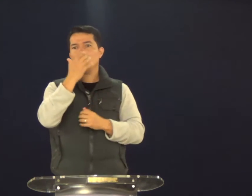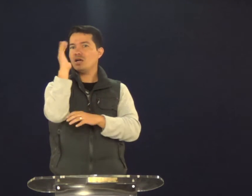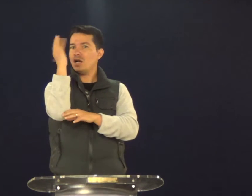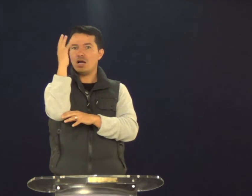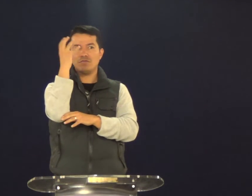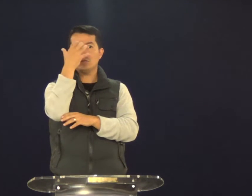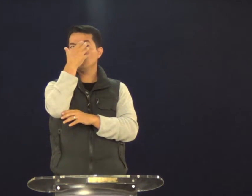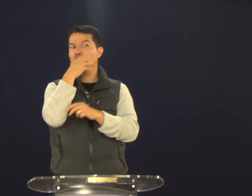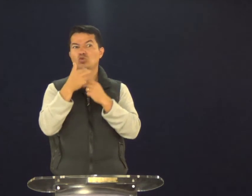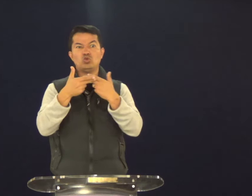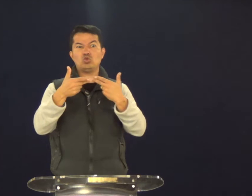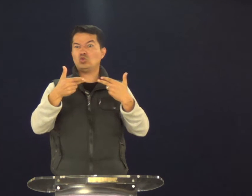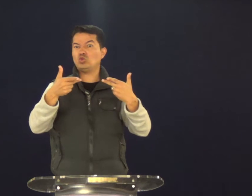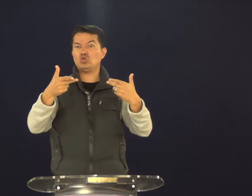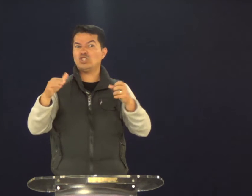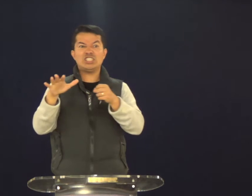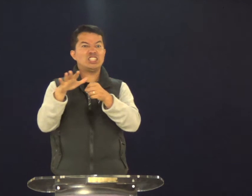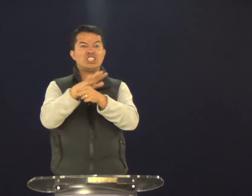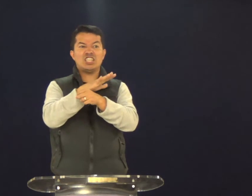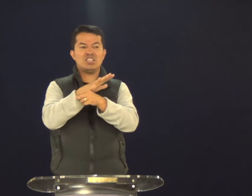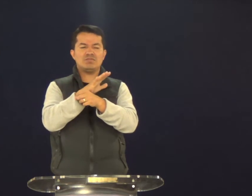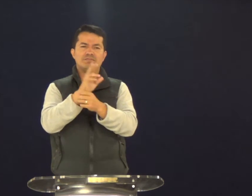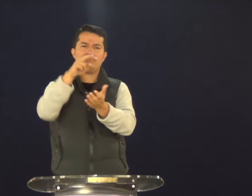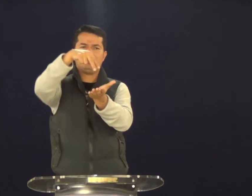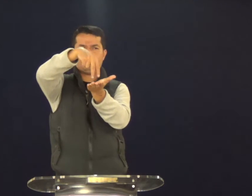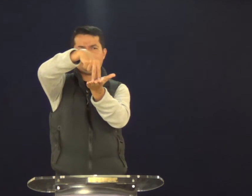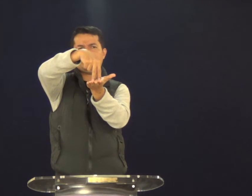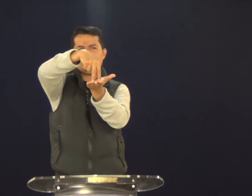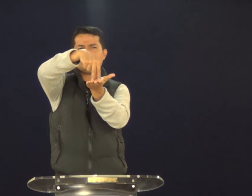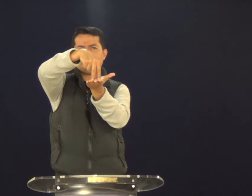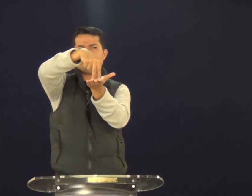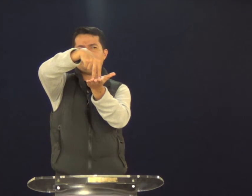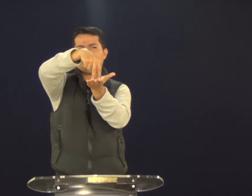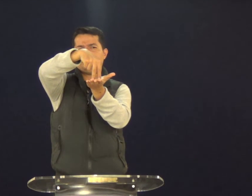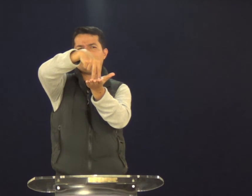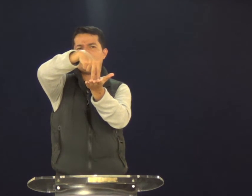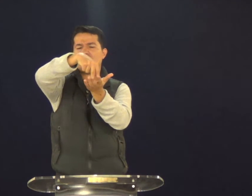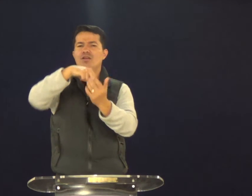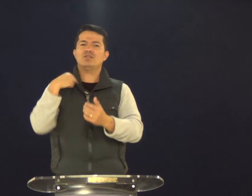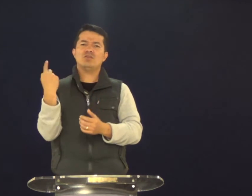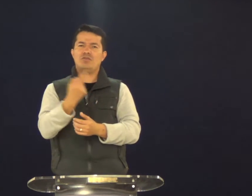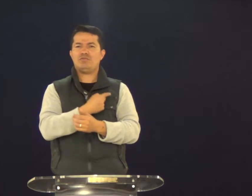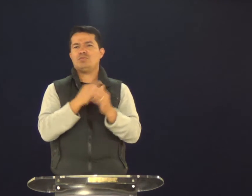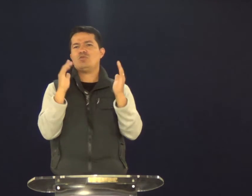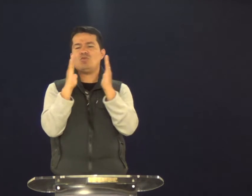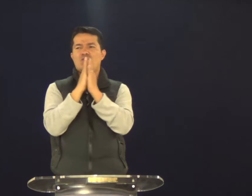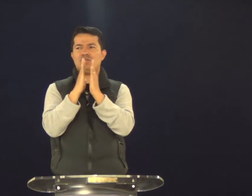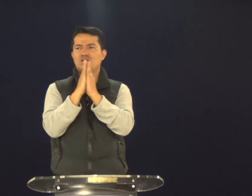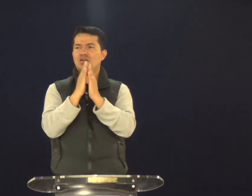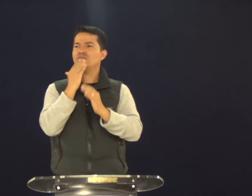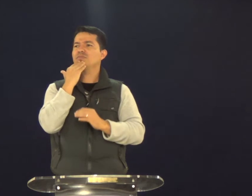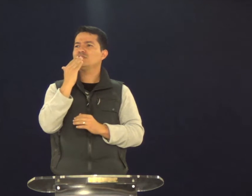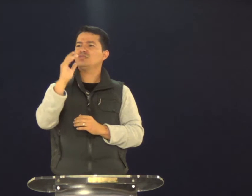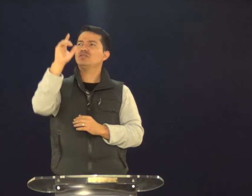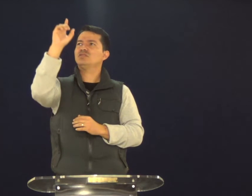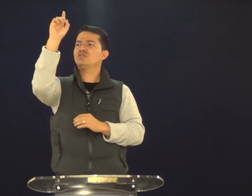Se você deseja uma árvore cheia de fruto, fique em pé. Nós vamos orar juntos,